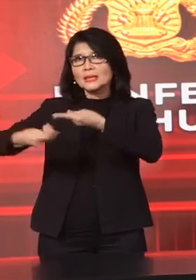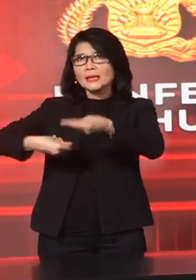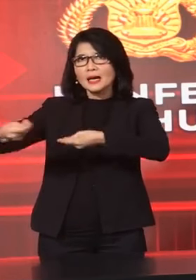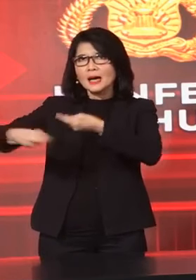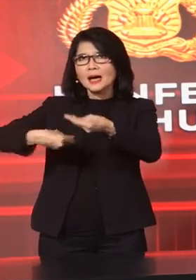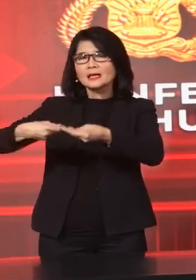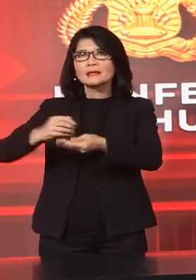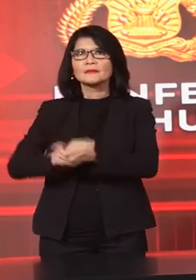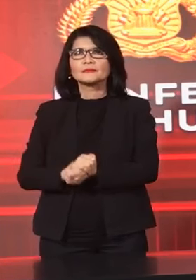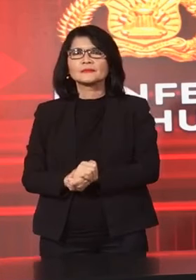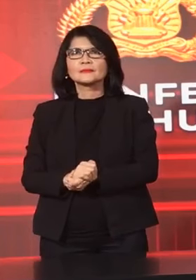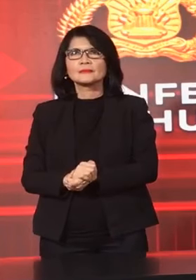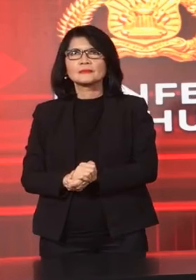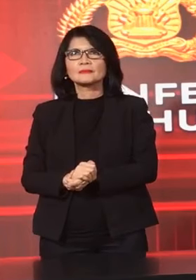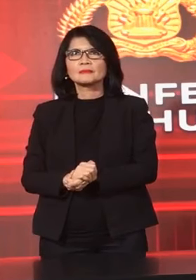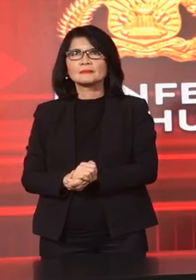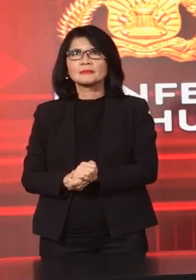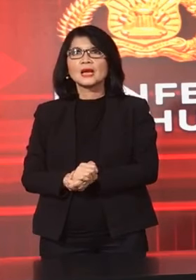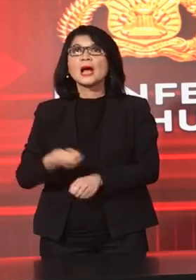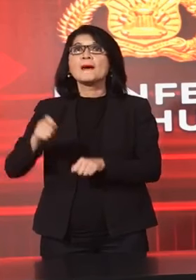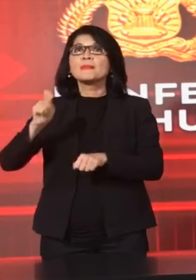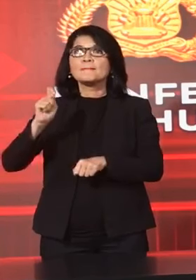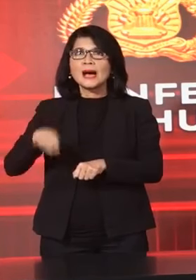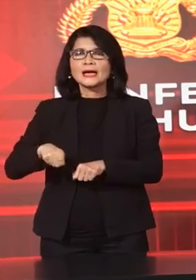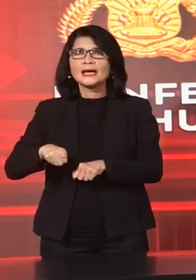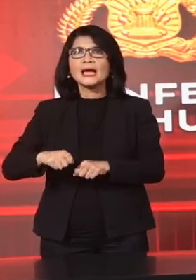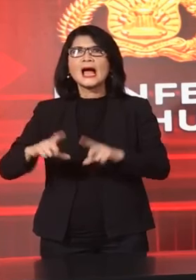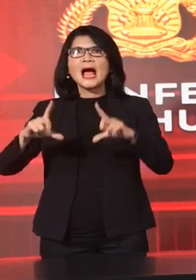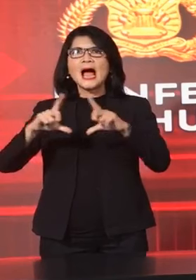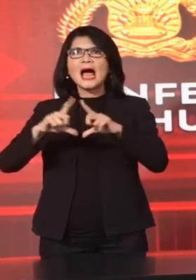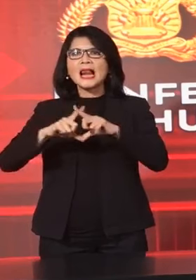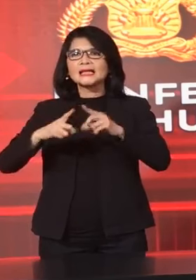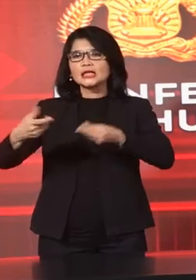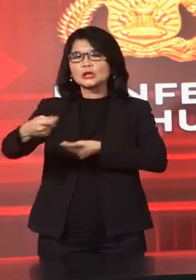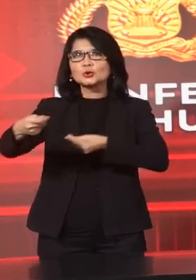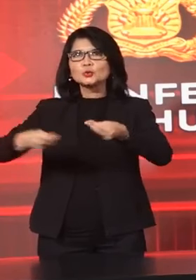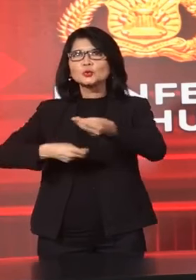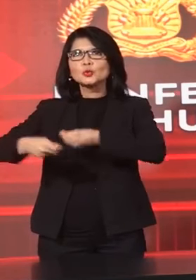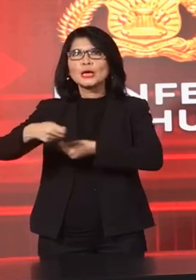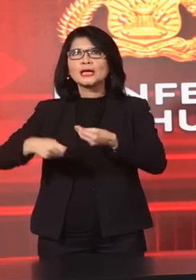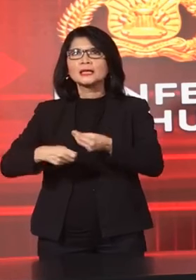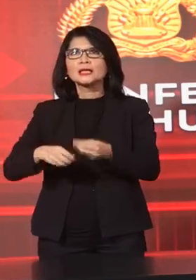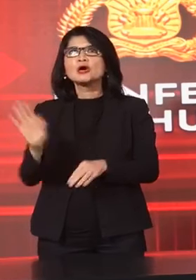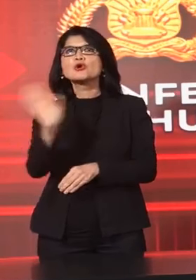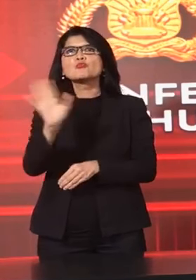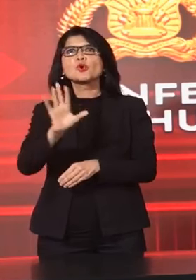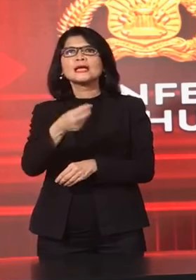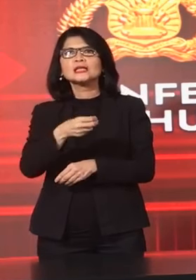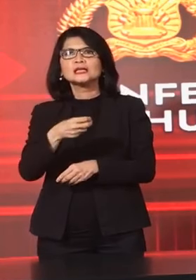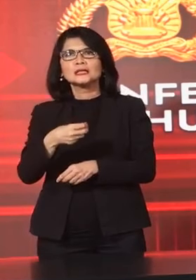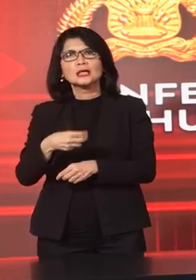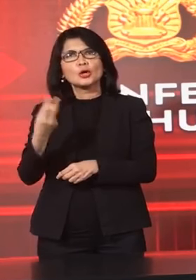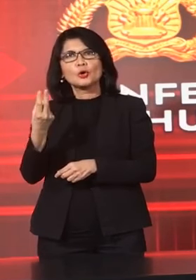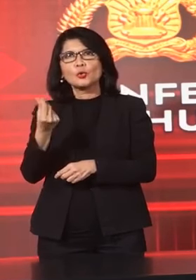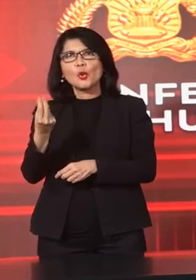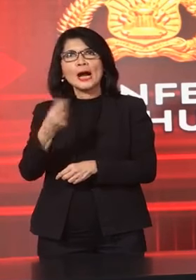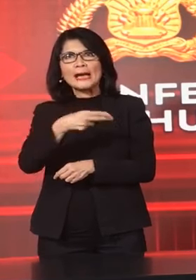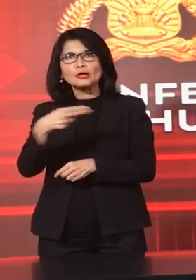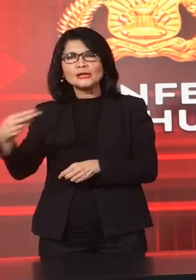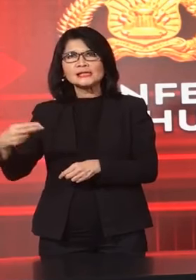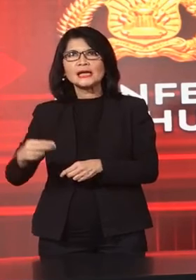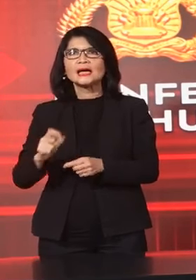Dengan Menggunakan Alat Tukar Selain Rupiah Yaitu